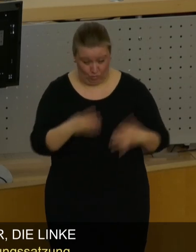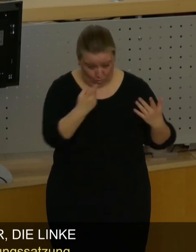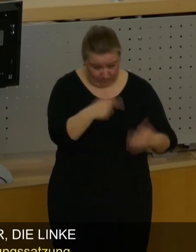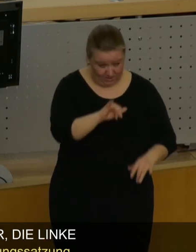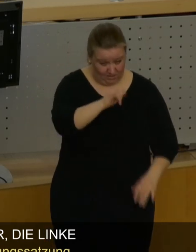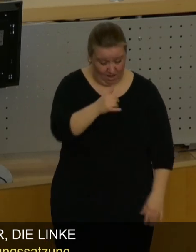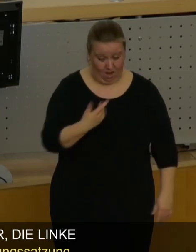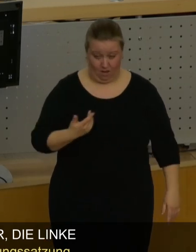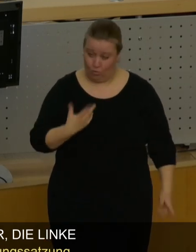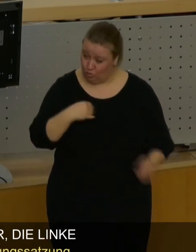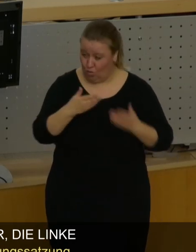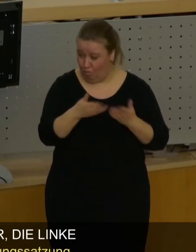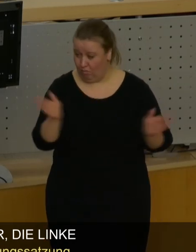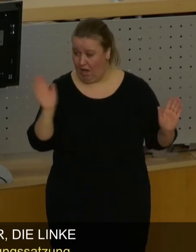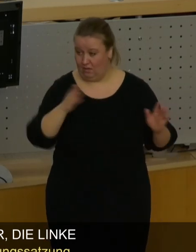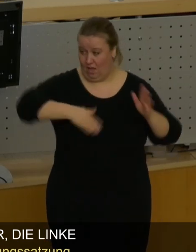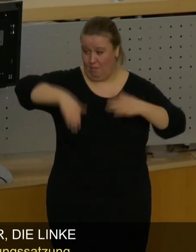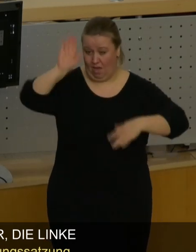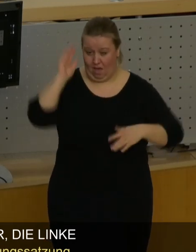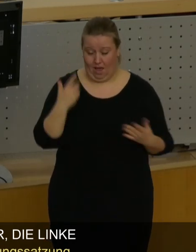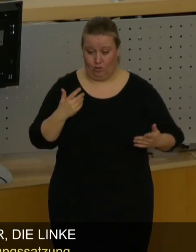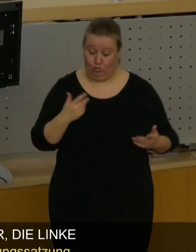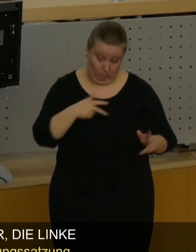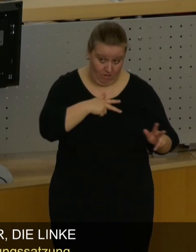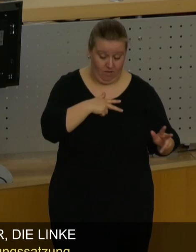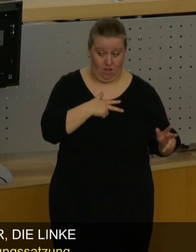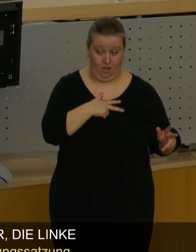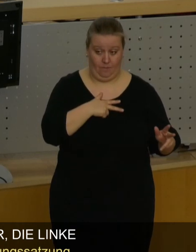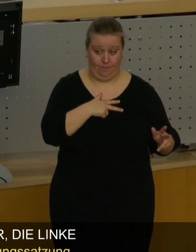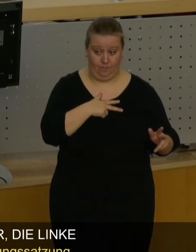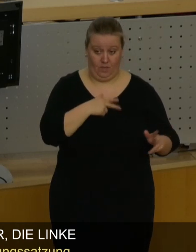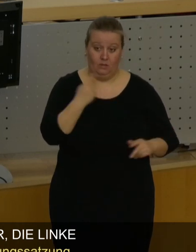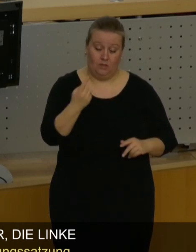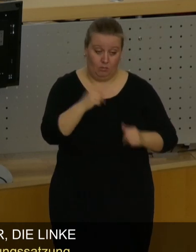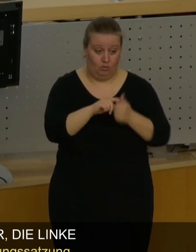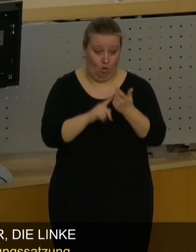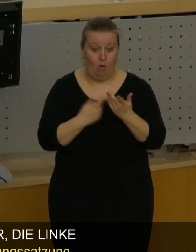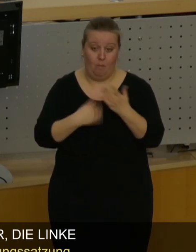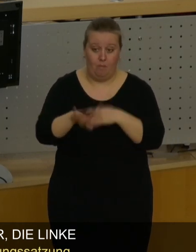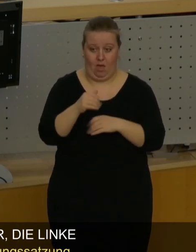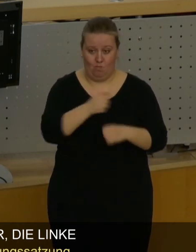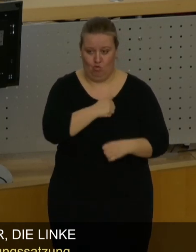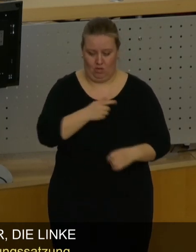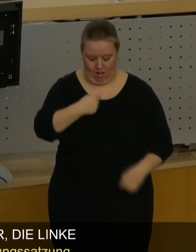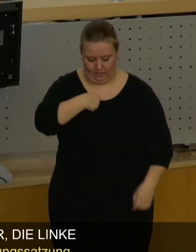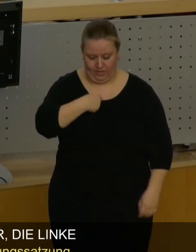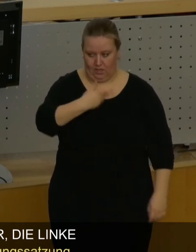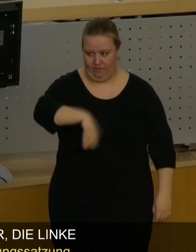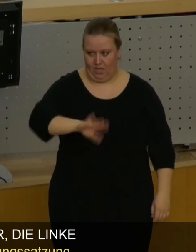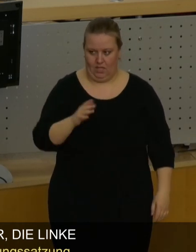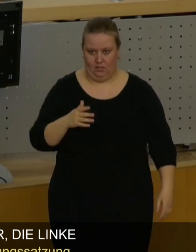Eine solch breite Mehrheit. Und mal ganz ehrlich, die waren in einigen Sachen noch deutlich mutiger als wir.